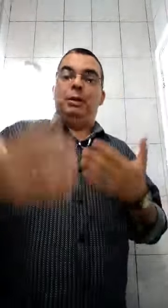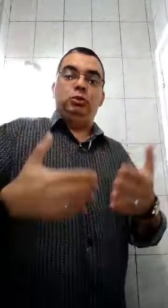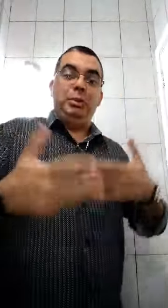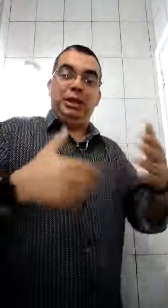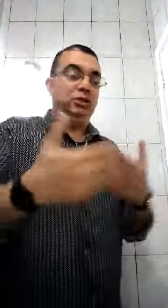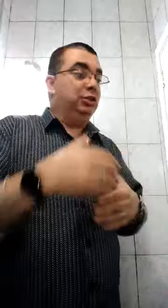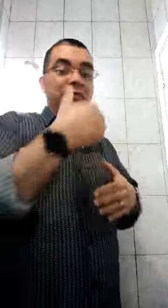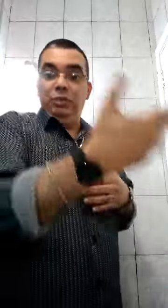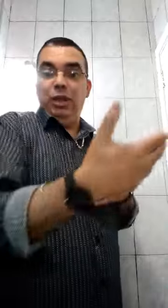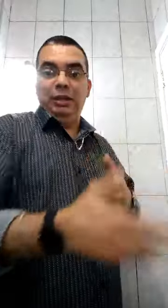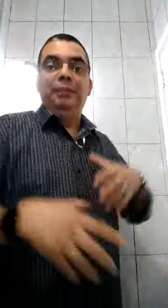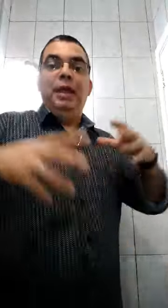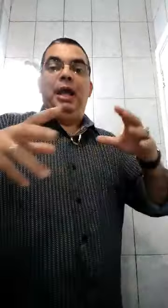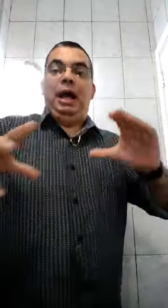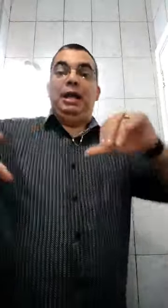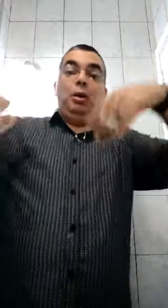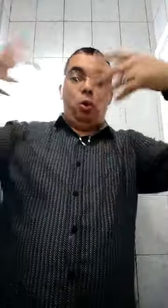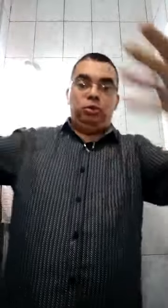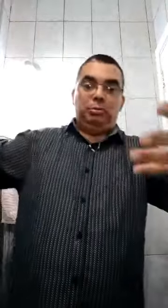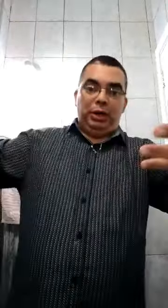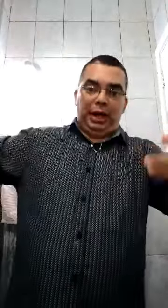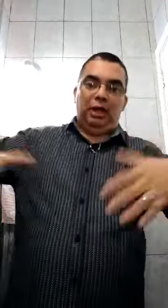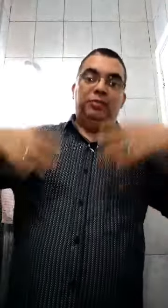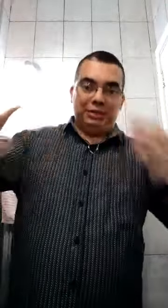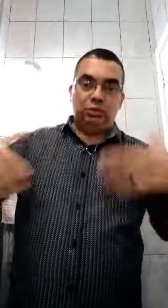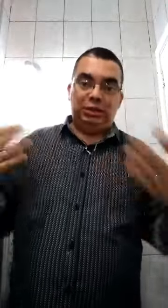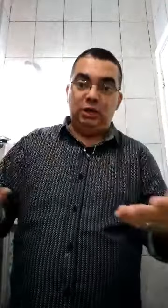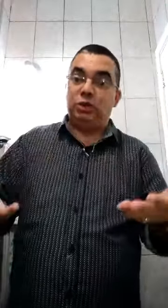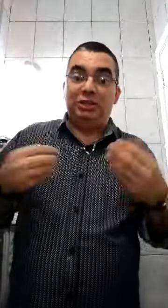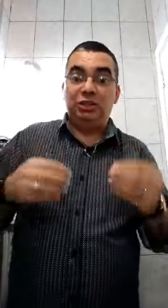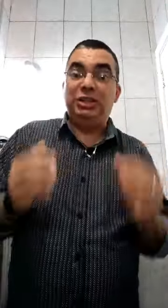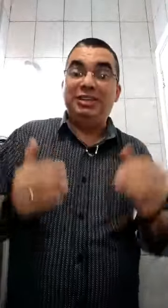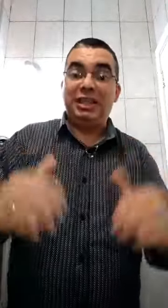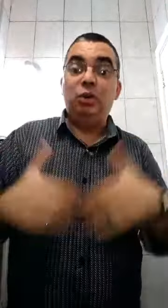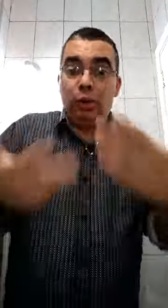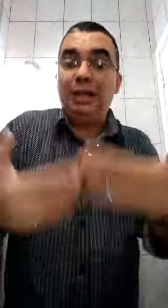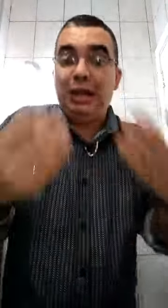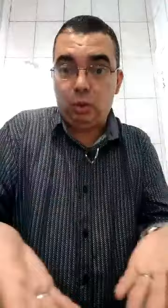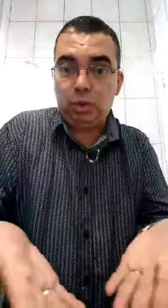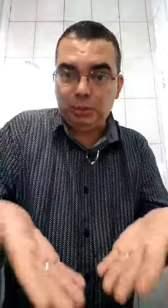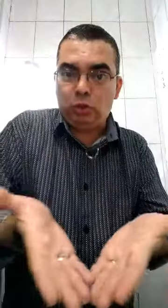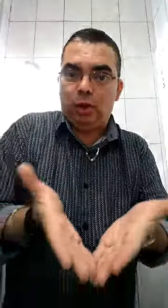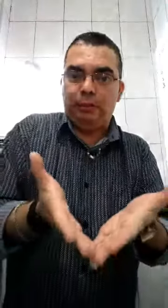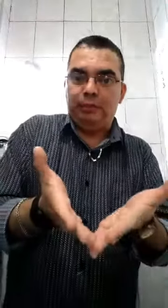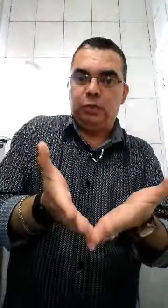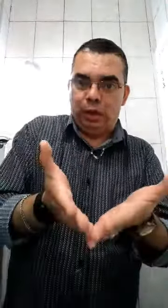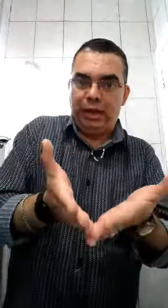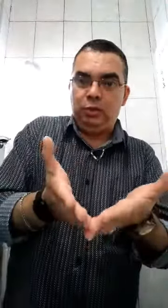a partir do momento que a gente está vendo ali aquela outra mulher fazendo sexo, a gente quer estar no lugar daquela outra pessoa, correto?